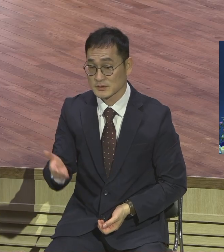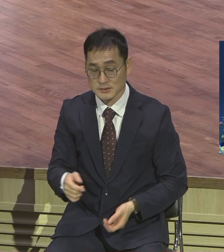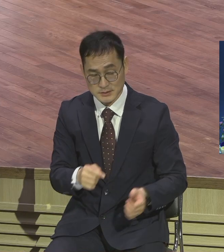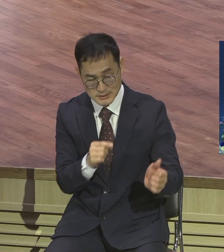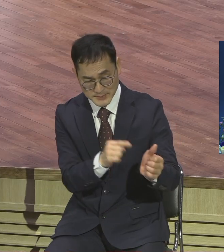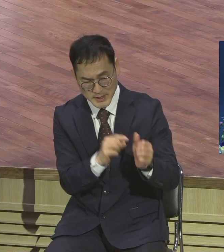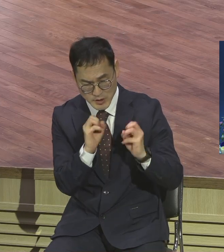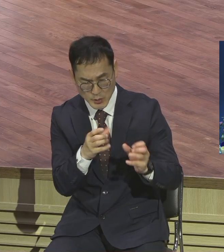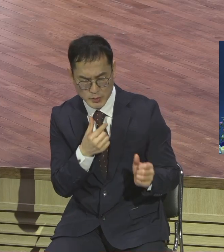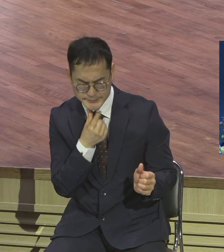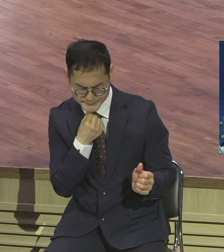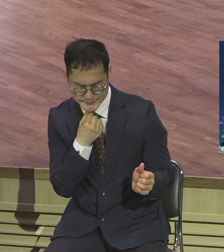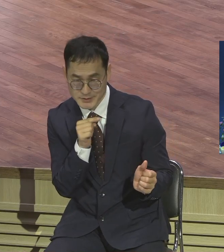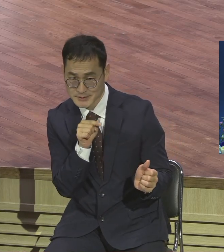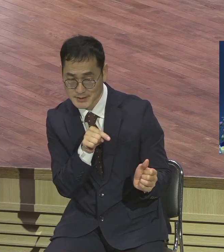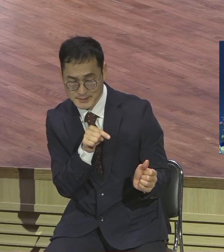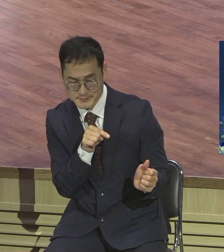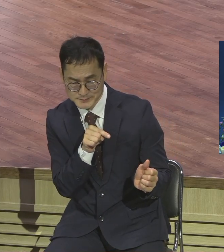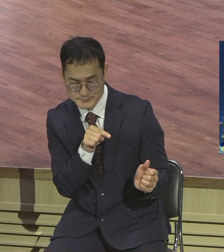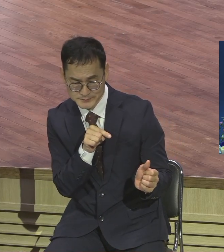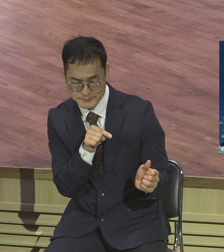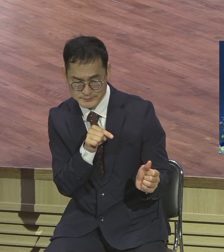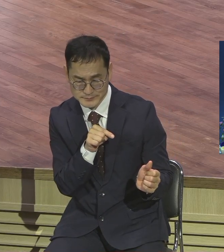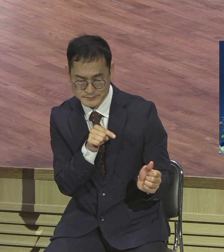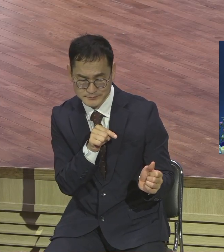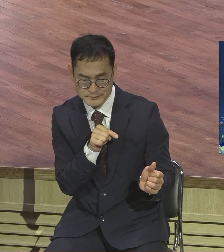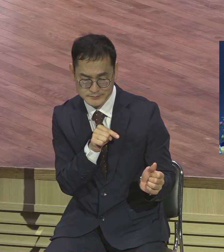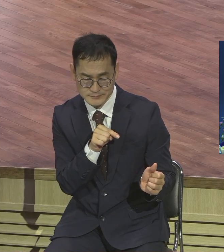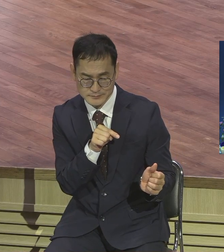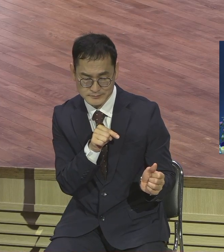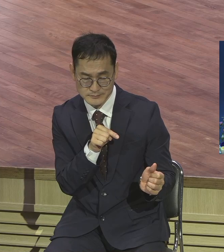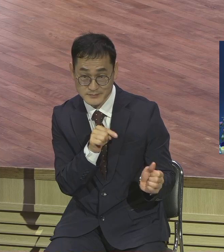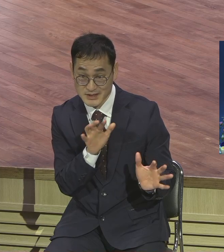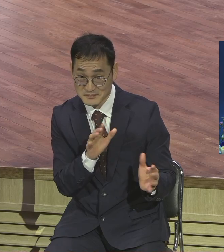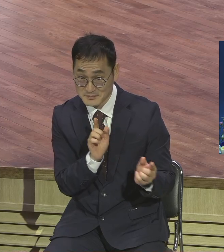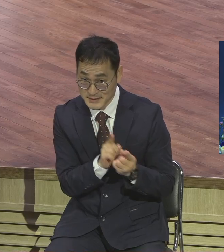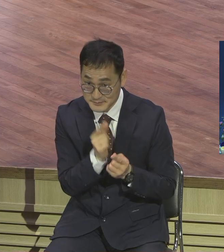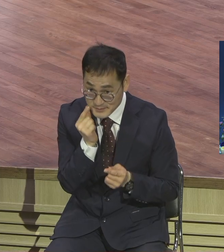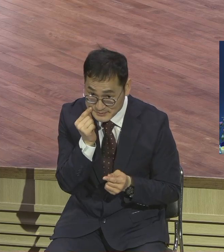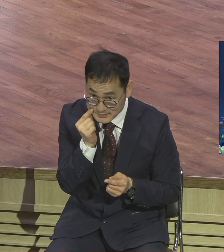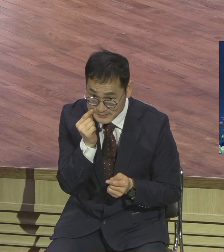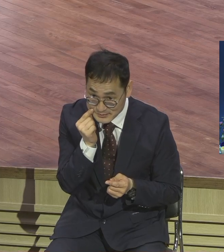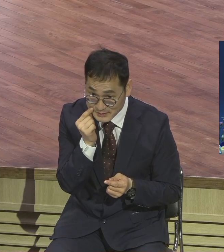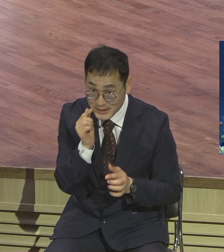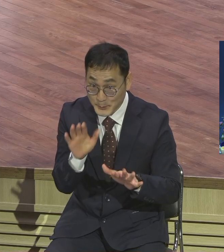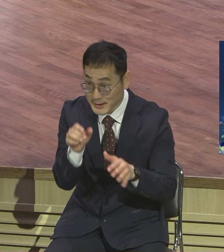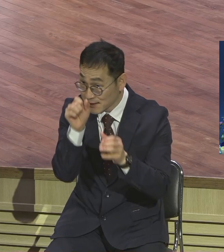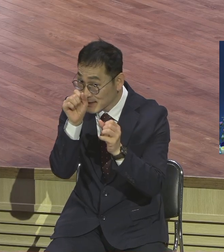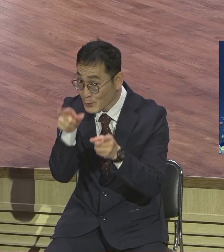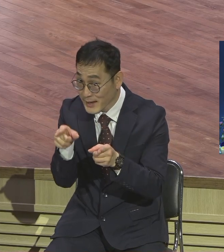마음껏 품고 있었던 분들이 있으면요 평소 때 접촉하기 어려운 분들 이번 기회에 한번 여러분이